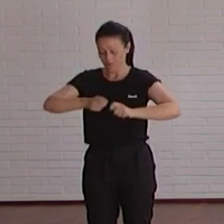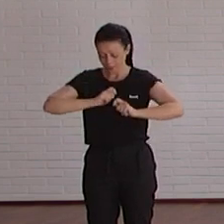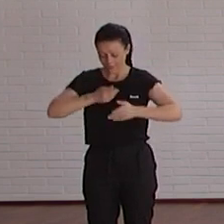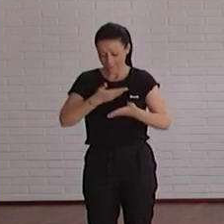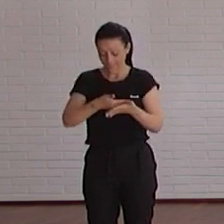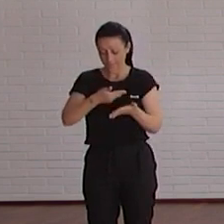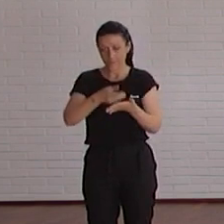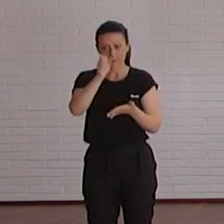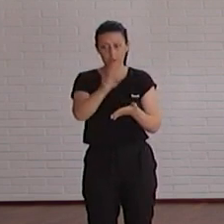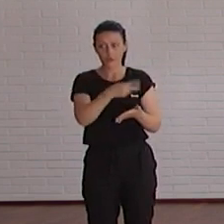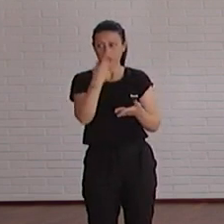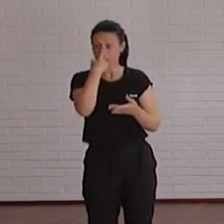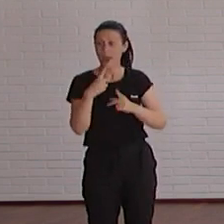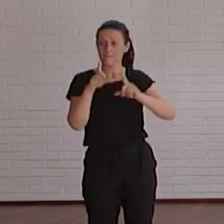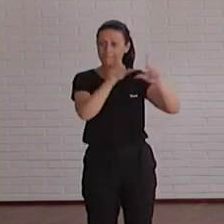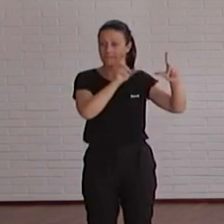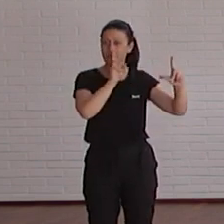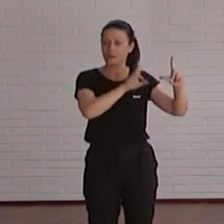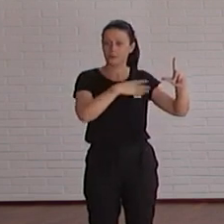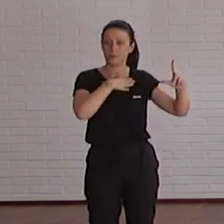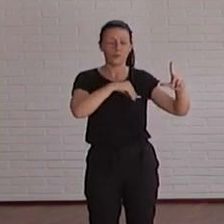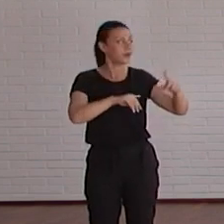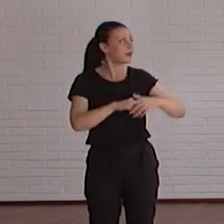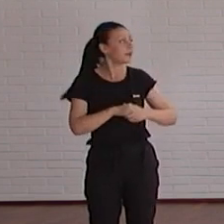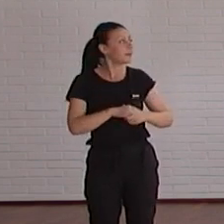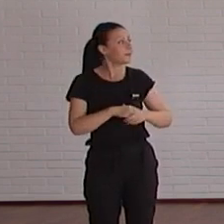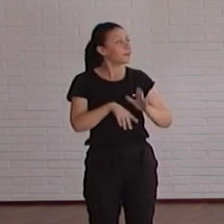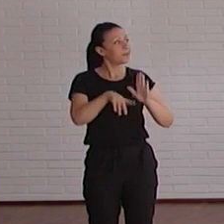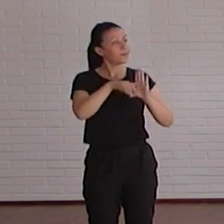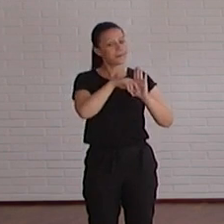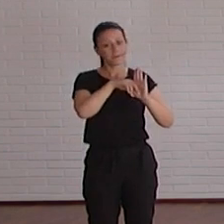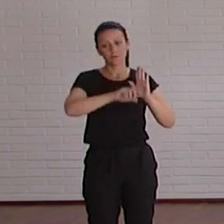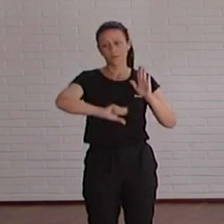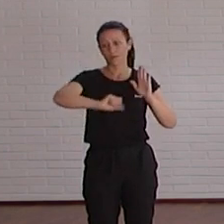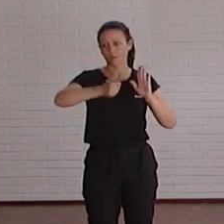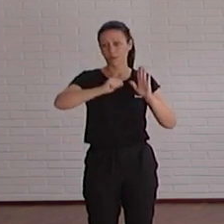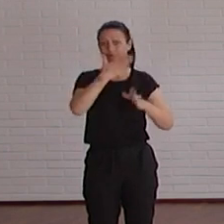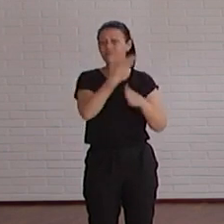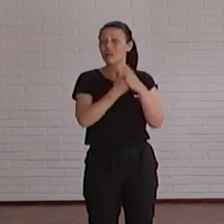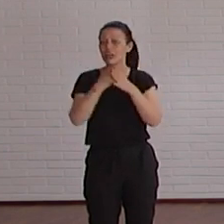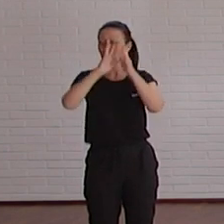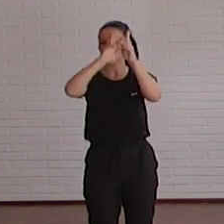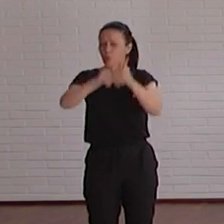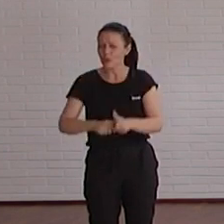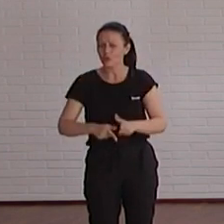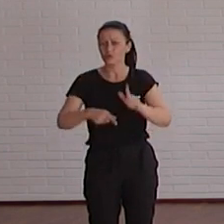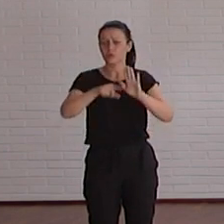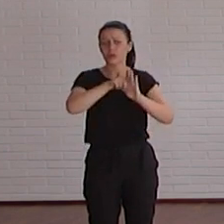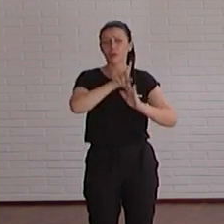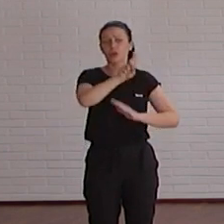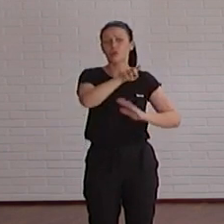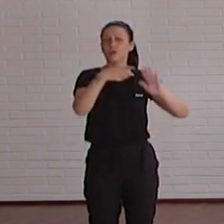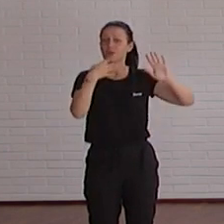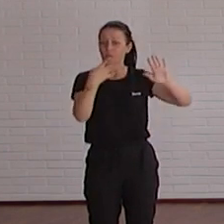vemos aquí en la imagen de la presentación con una nota con el total de errores que en esta imagen son 19